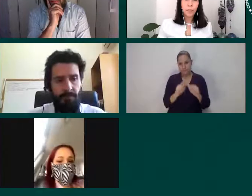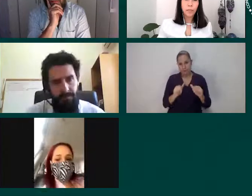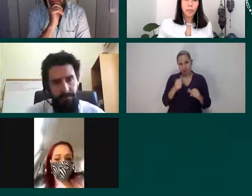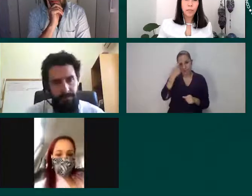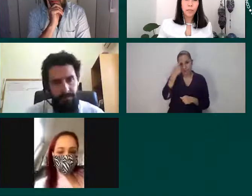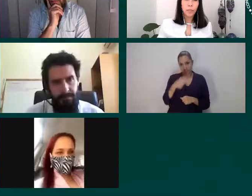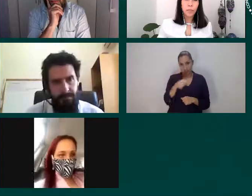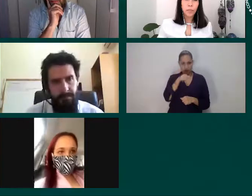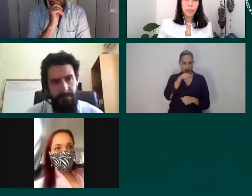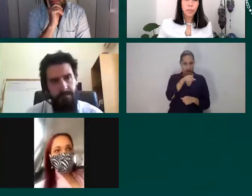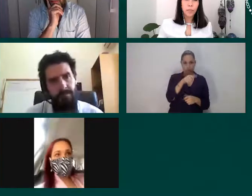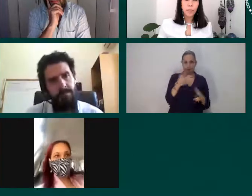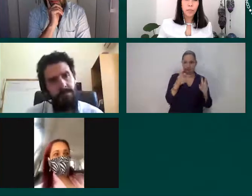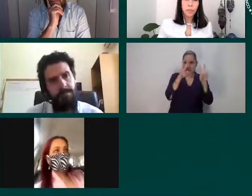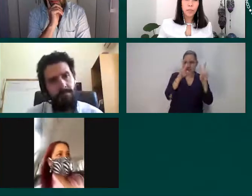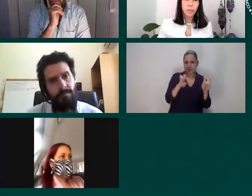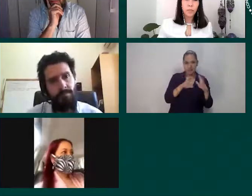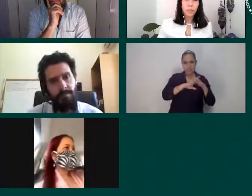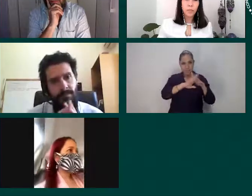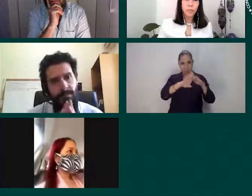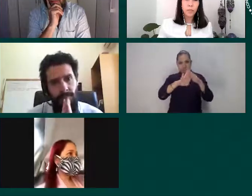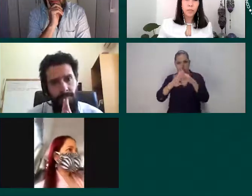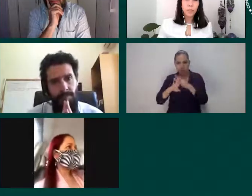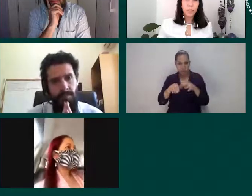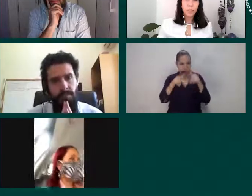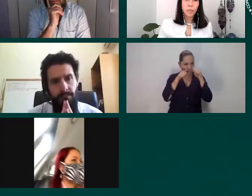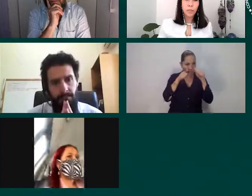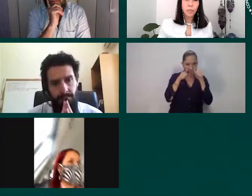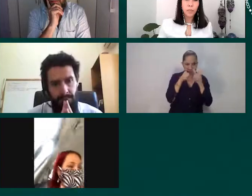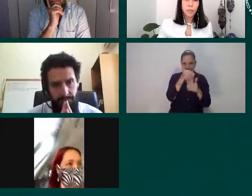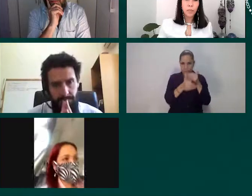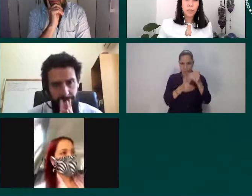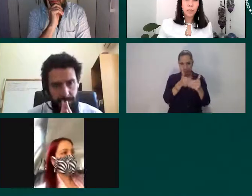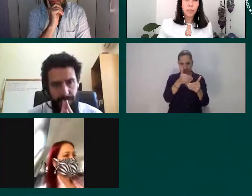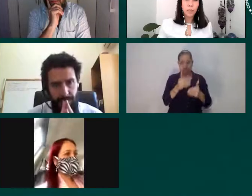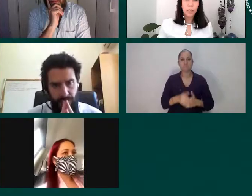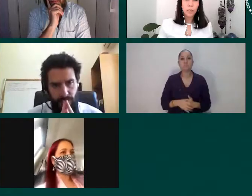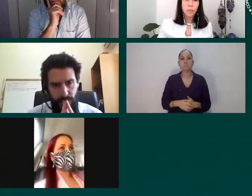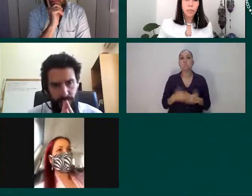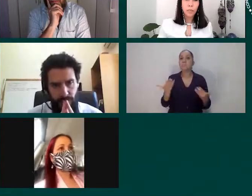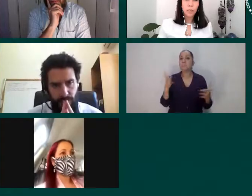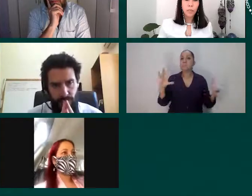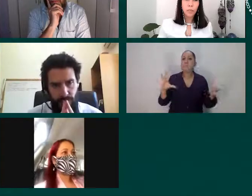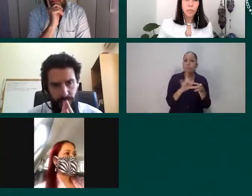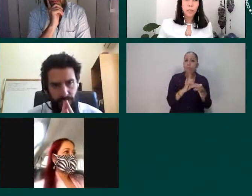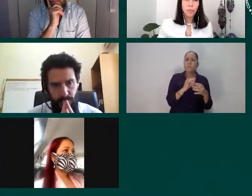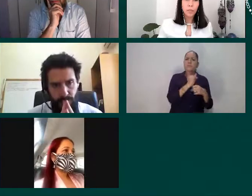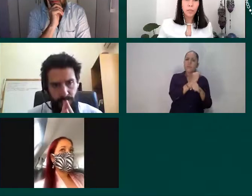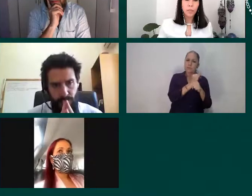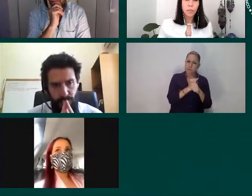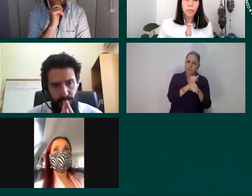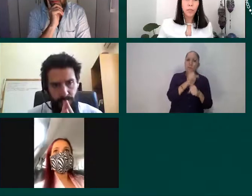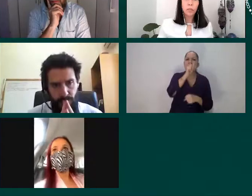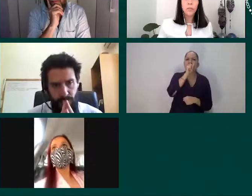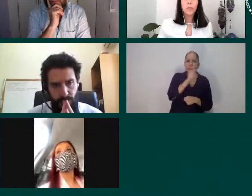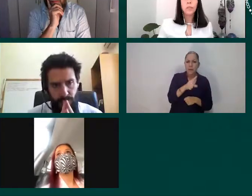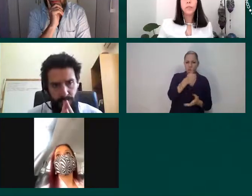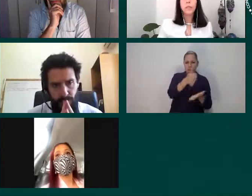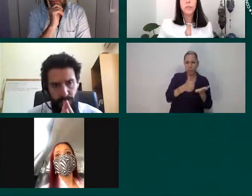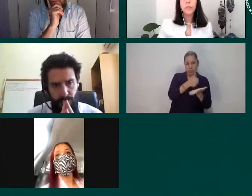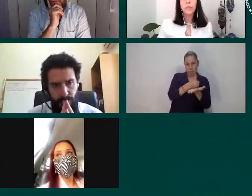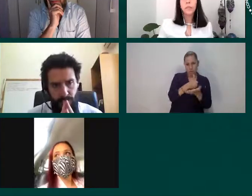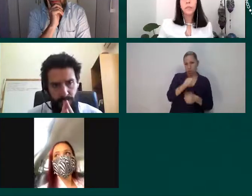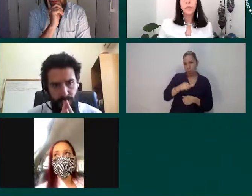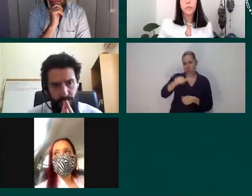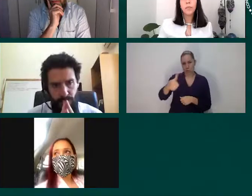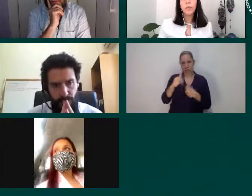A partir de una investigación y la colaboración con las otras ciudades de América Latina y el Caribe en los talleres y sesiones temáticas, se